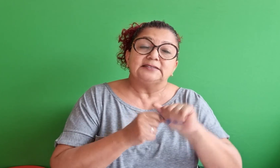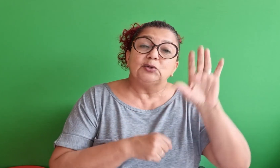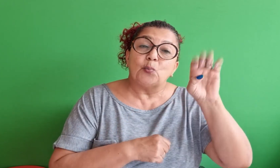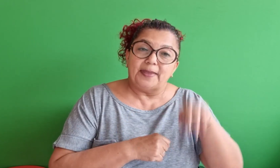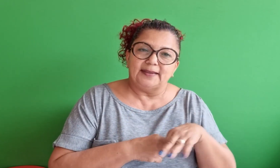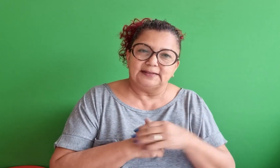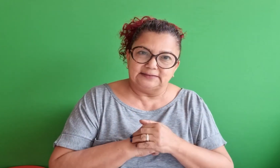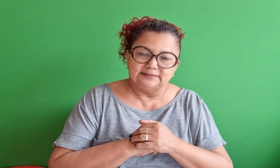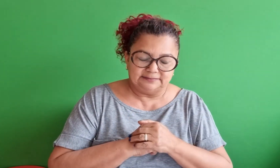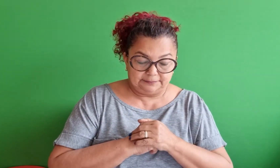o bem.